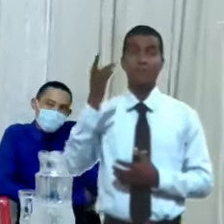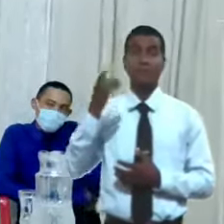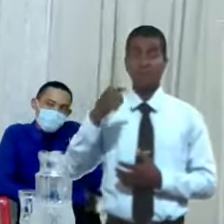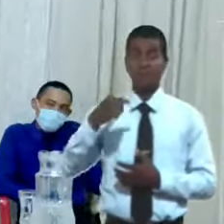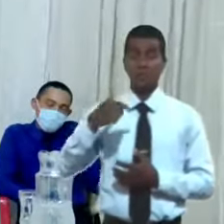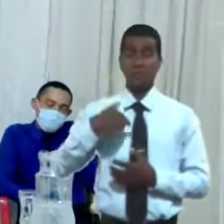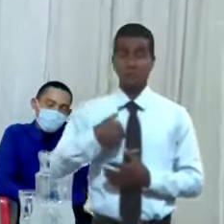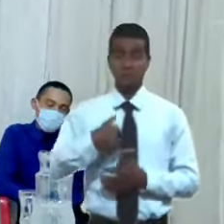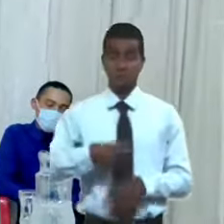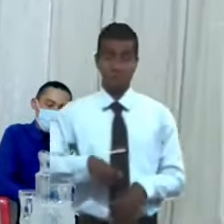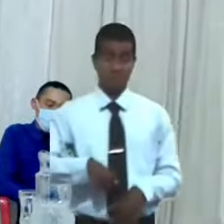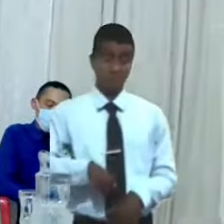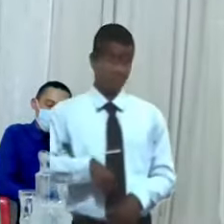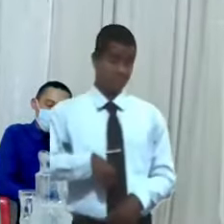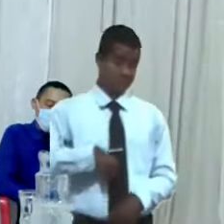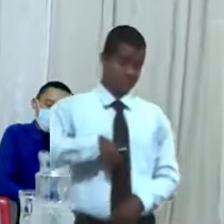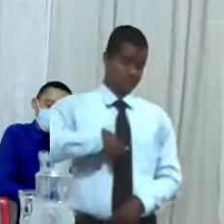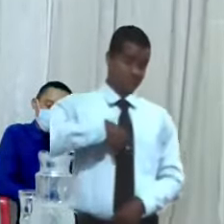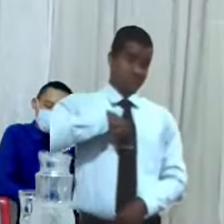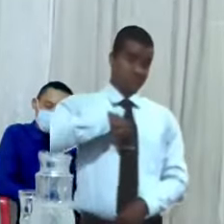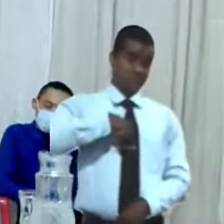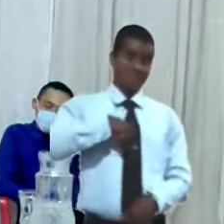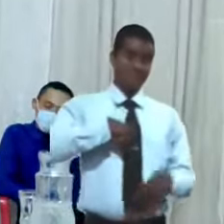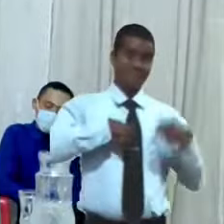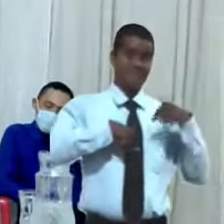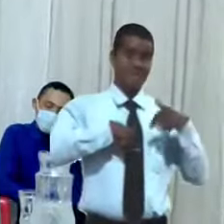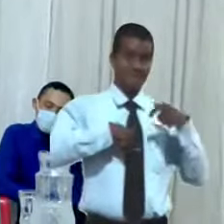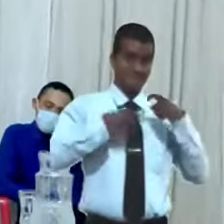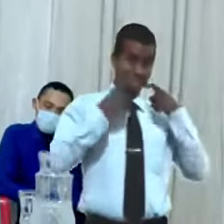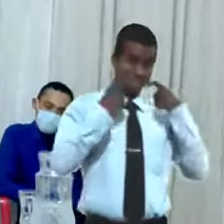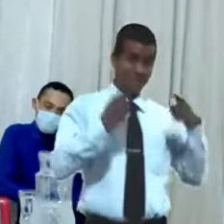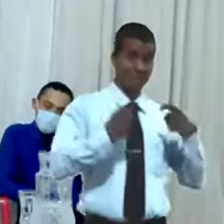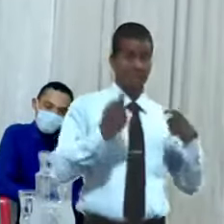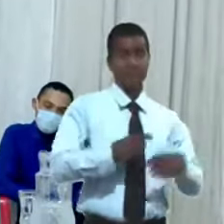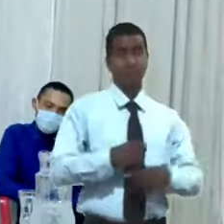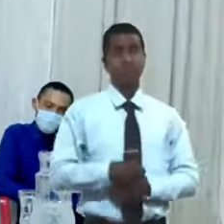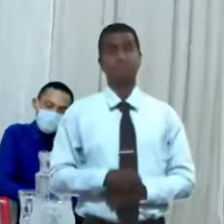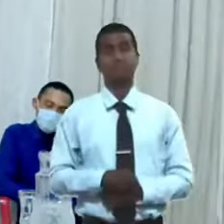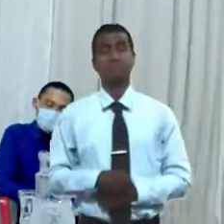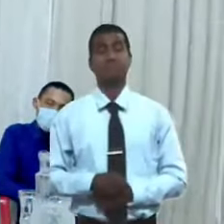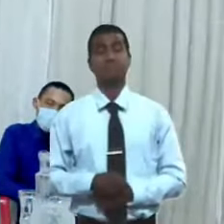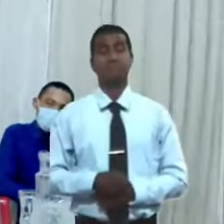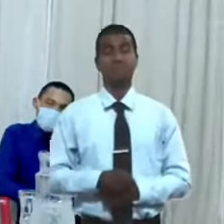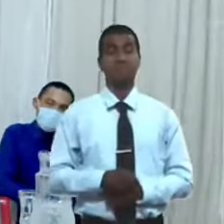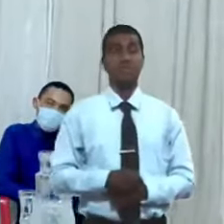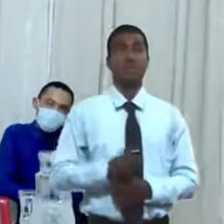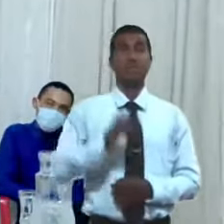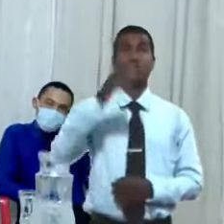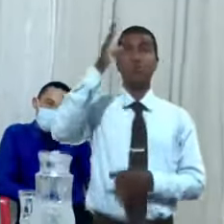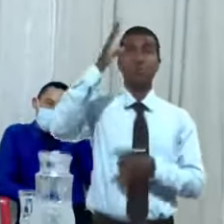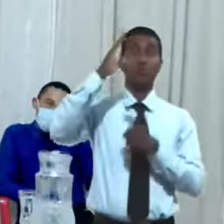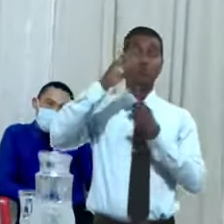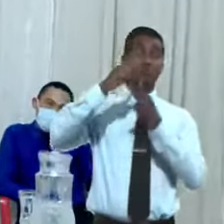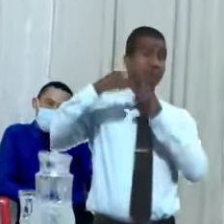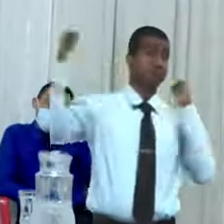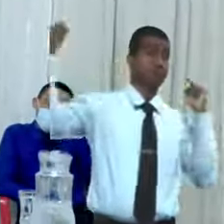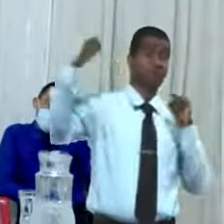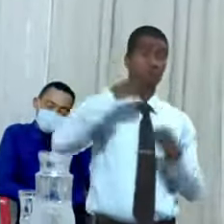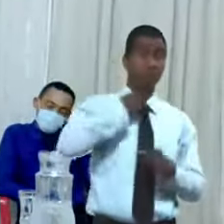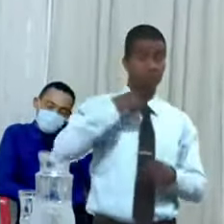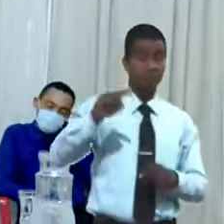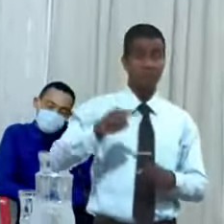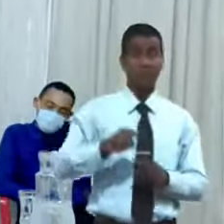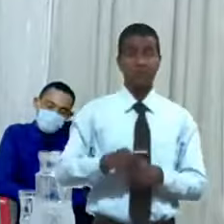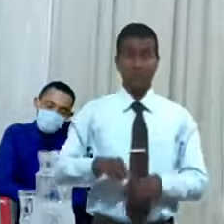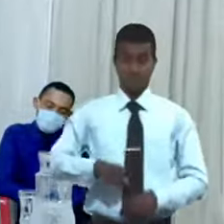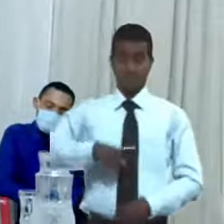pecado la arrogancia es enemiga de Dios la arrogancia es del diablo lea la Biblia